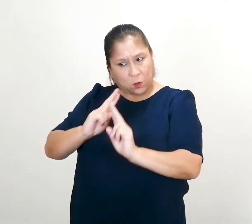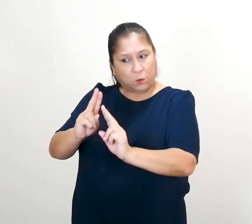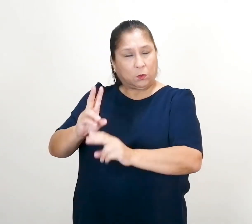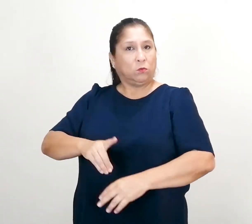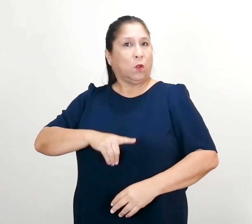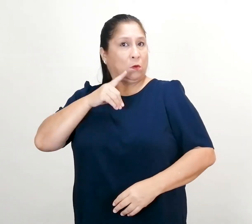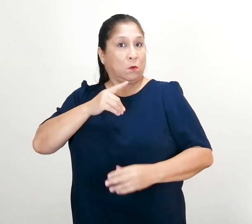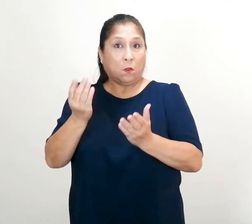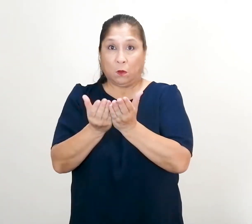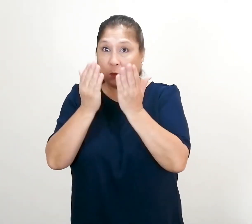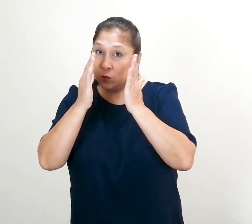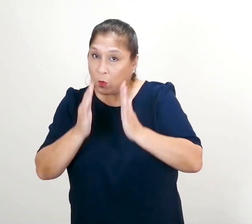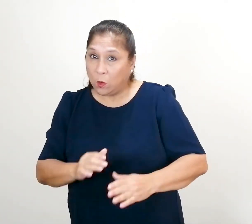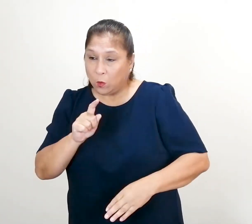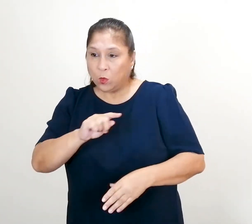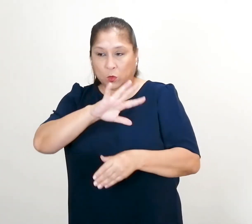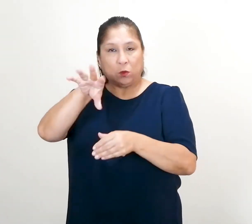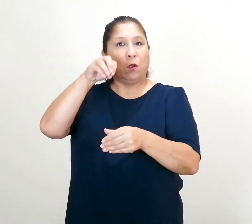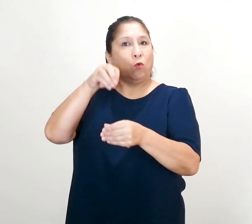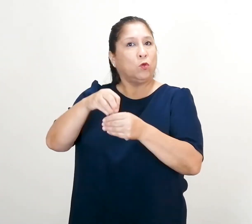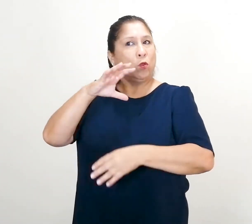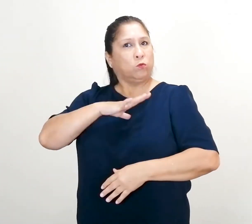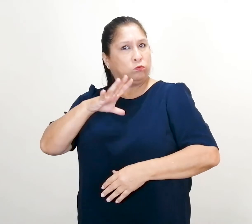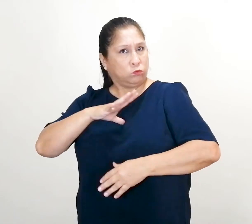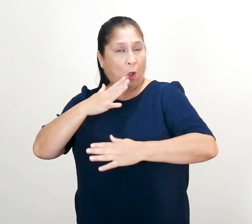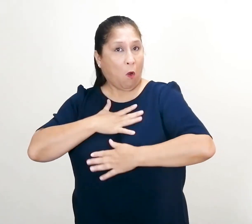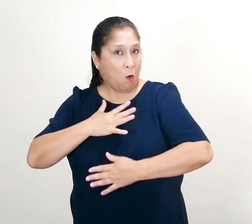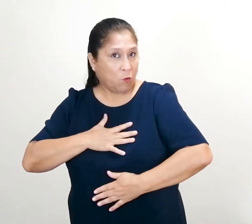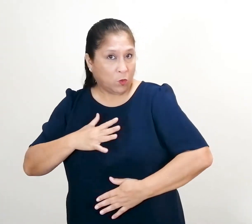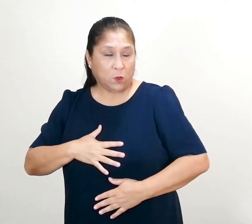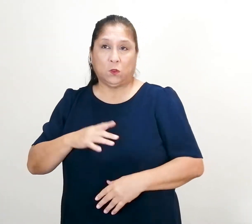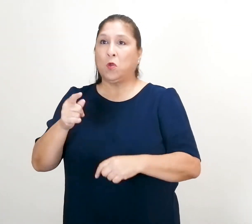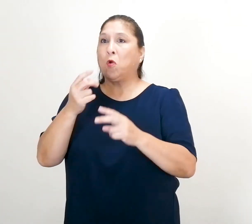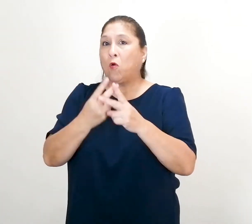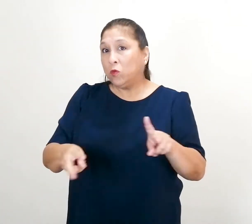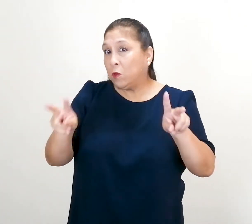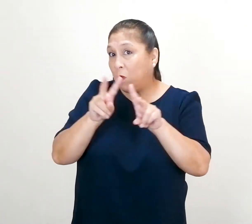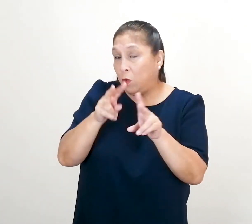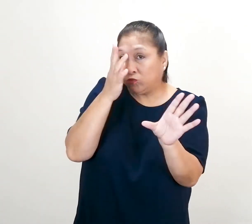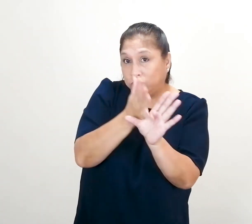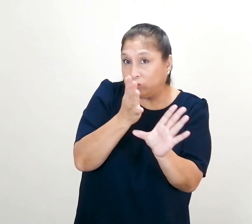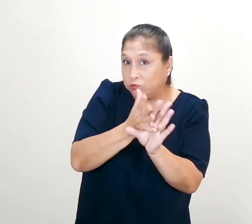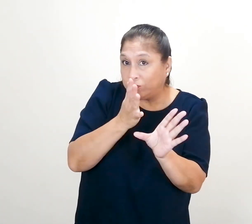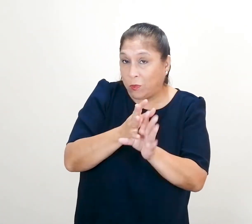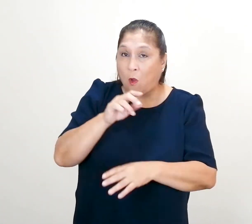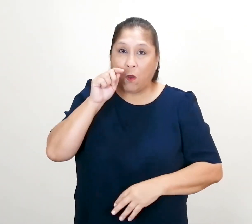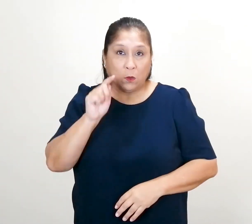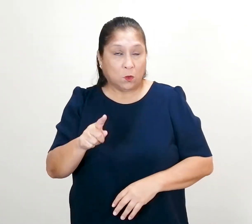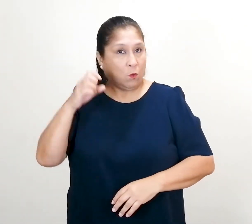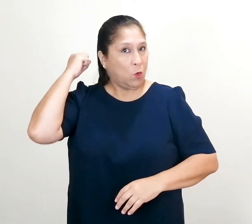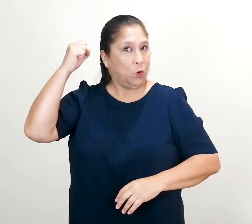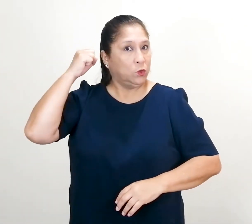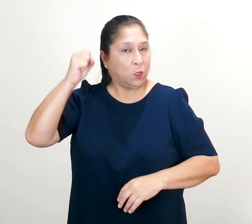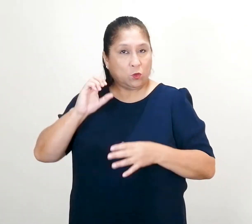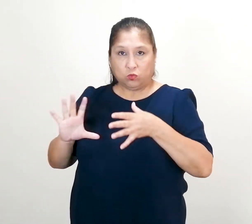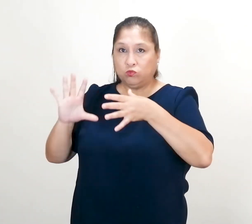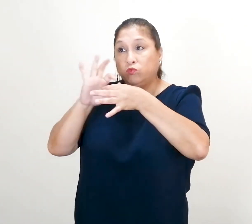los estudiantes, incluyendo el buen trato físico, moral y psicológico, así como los derechos asociados a la libertad,